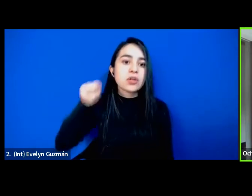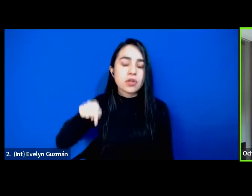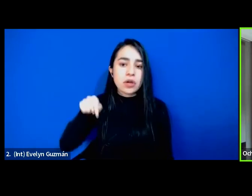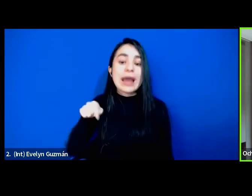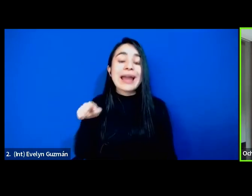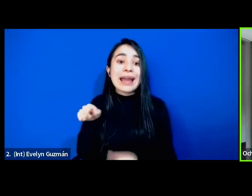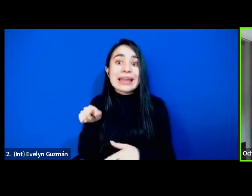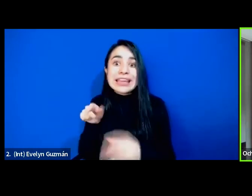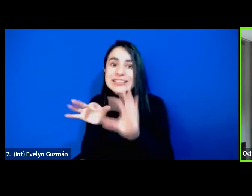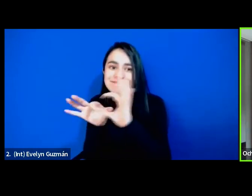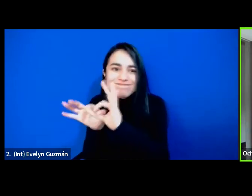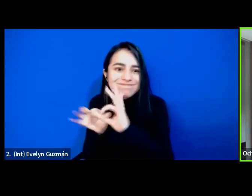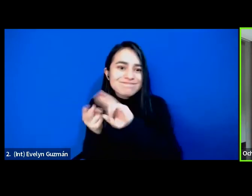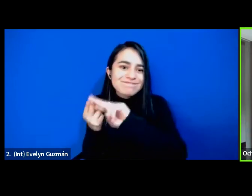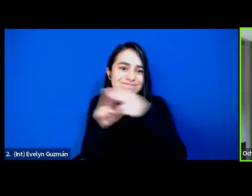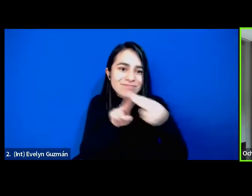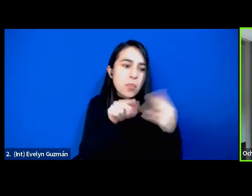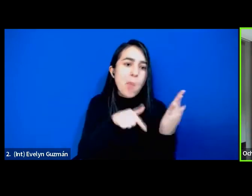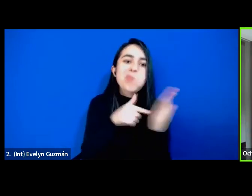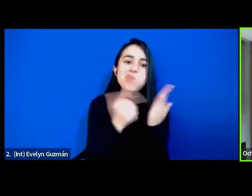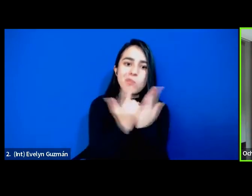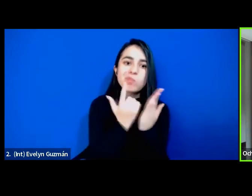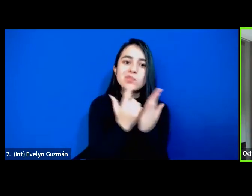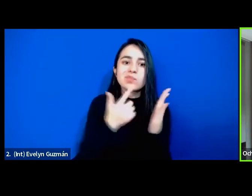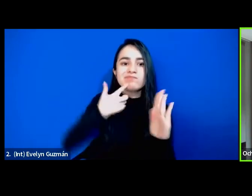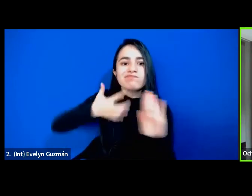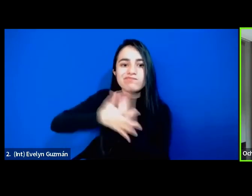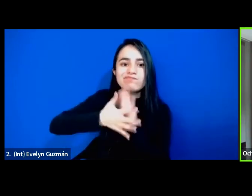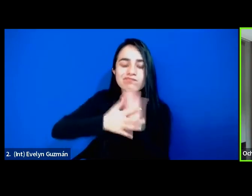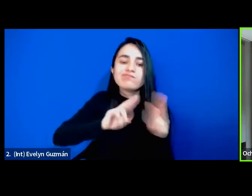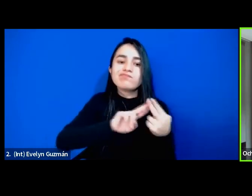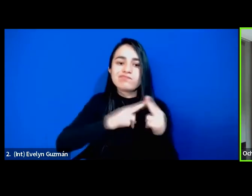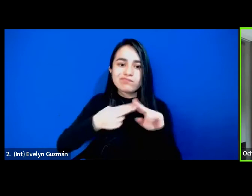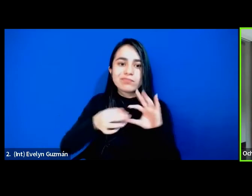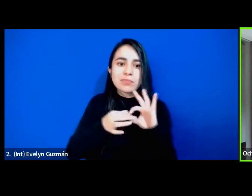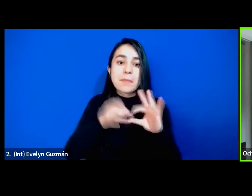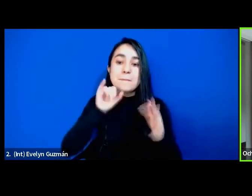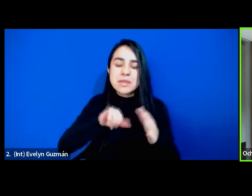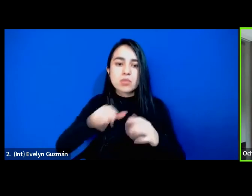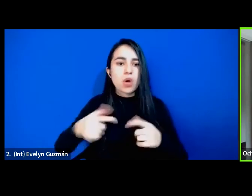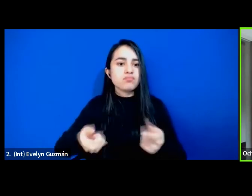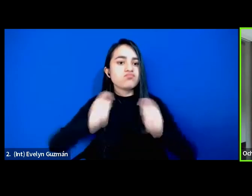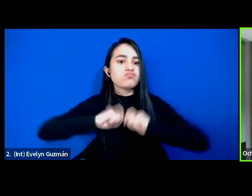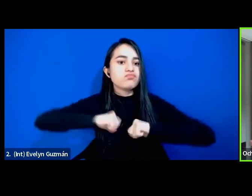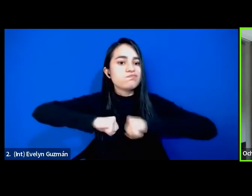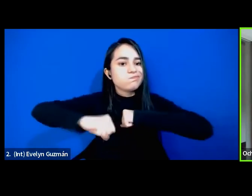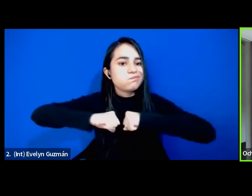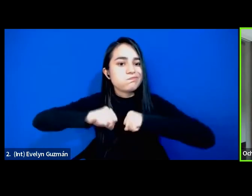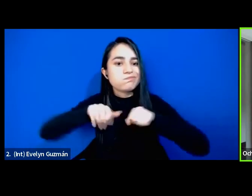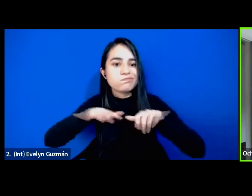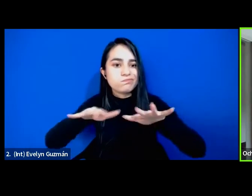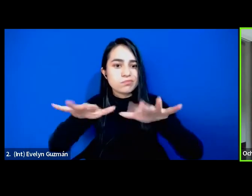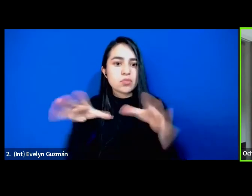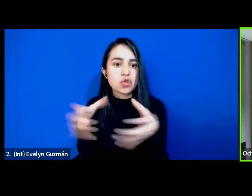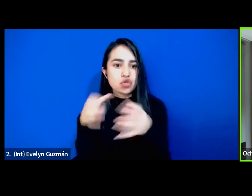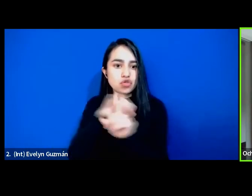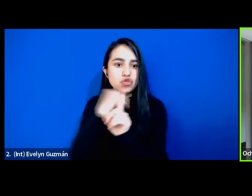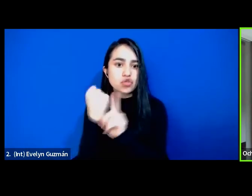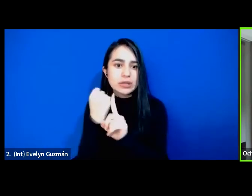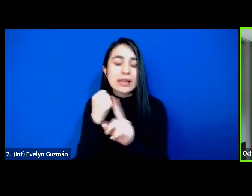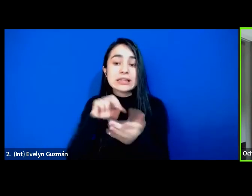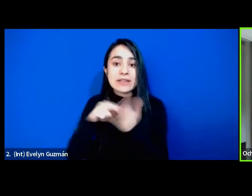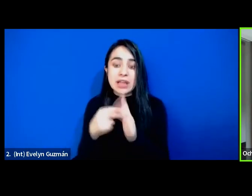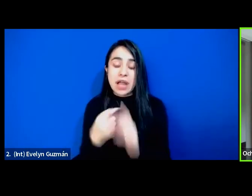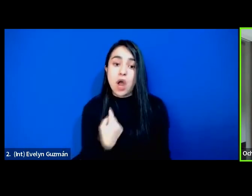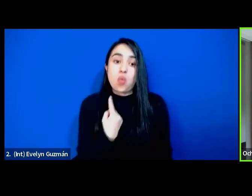también con la narrativa que Mara expresa ahí pues obviamente esta movilidad social ha sido como han dicho ustedes también colectiva